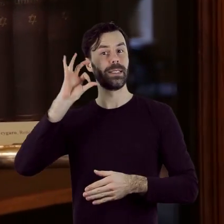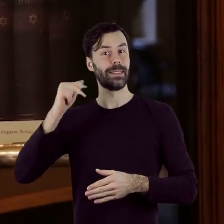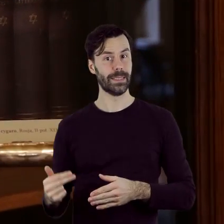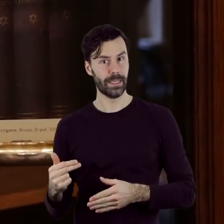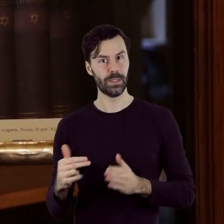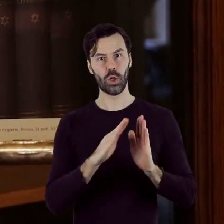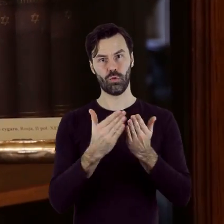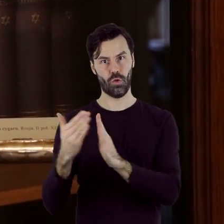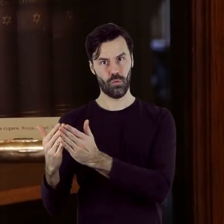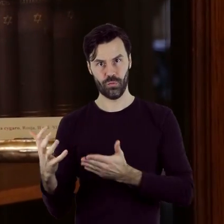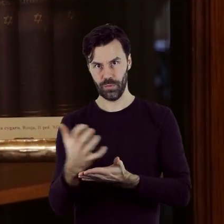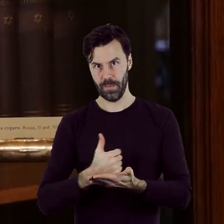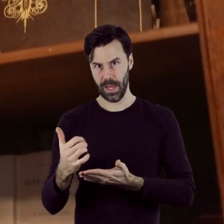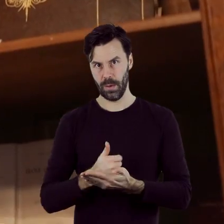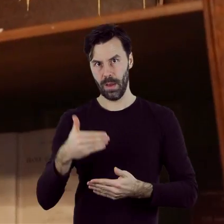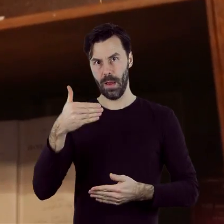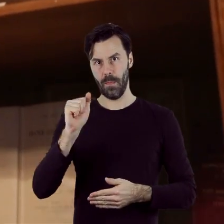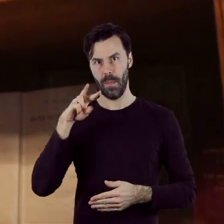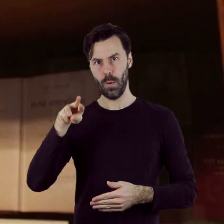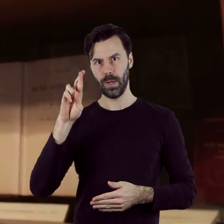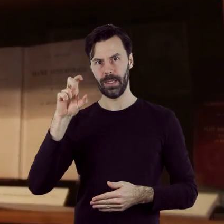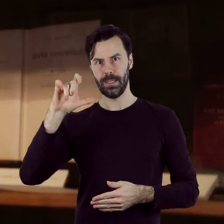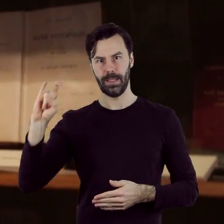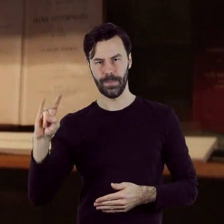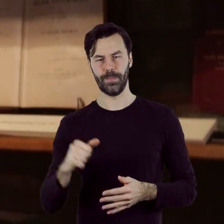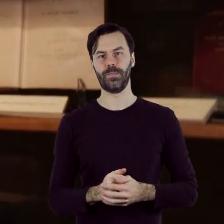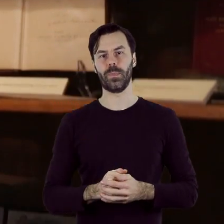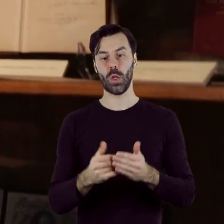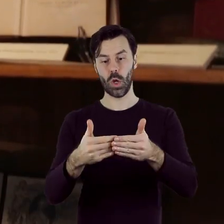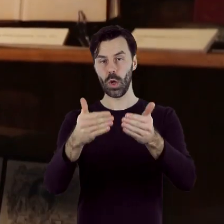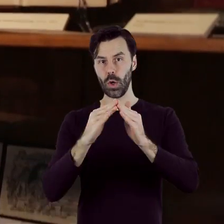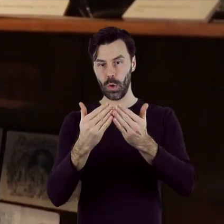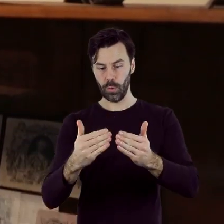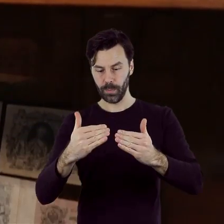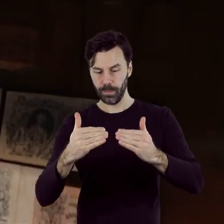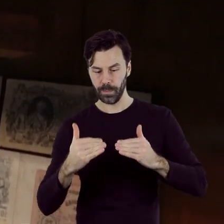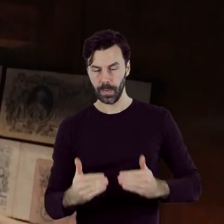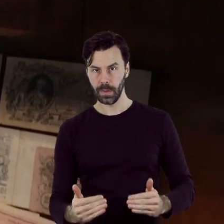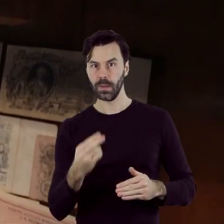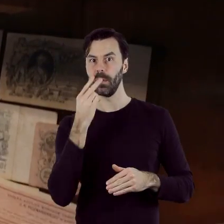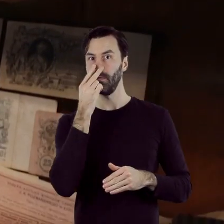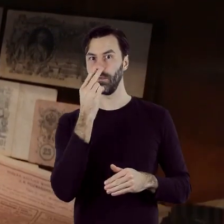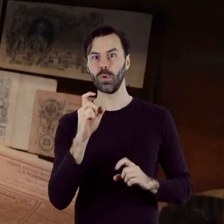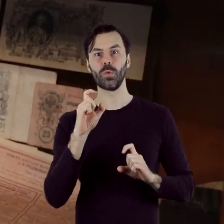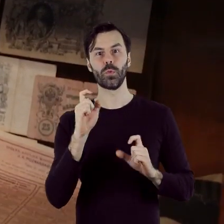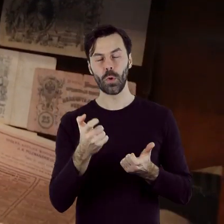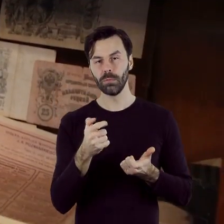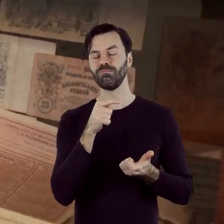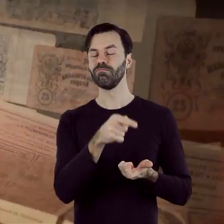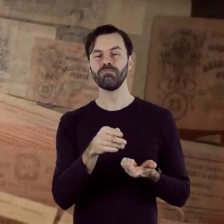syna Izraela. Na półkach poniżej zostały zaś zaprezentowane eksponaty związane z codzienną